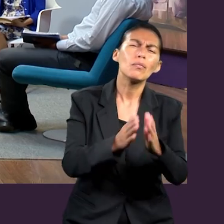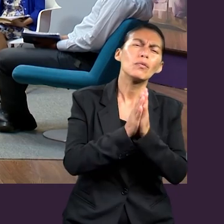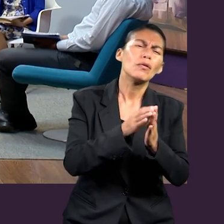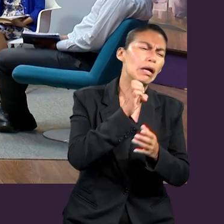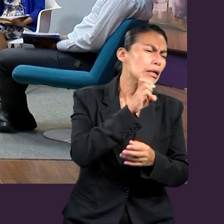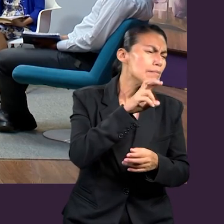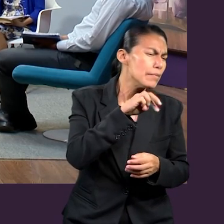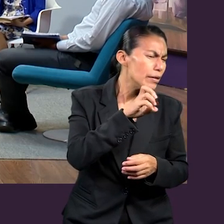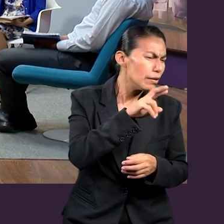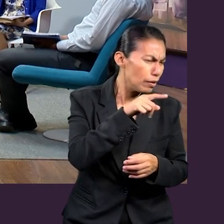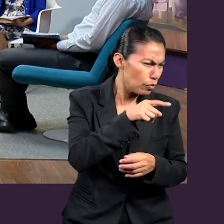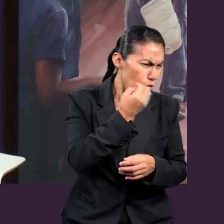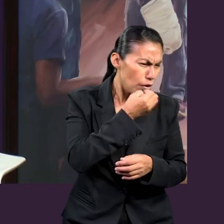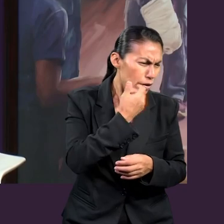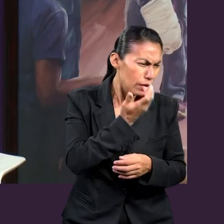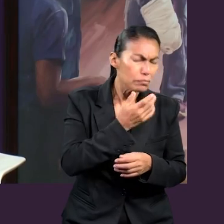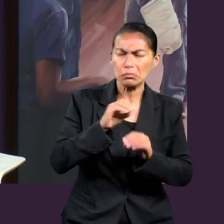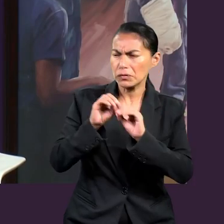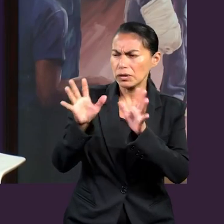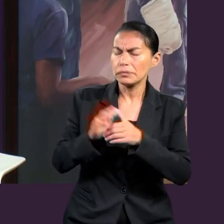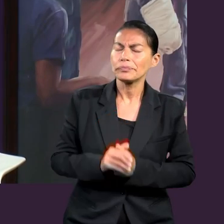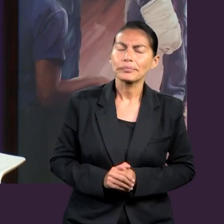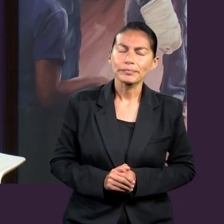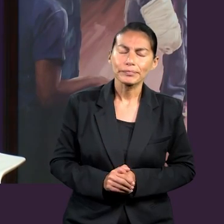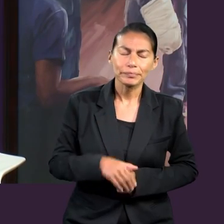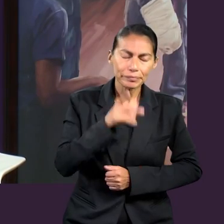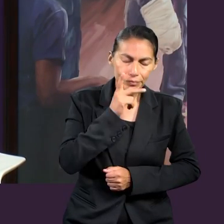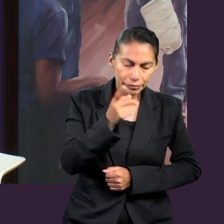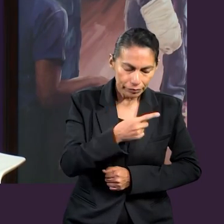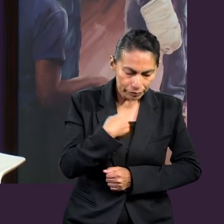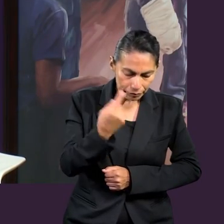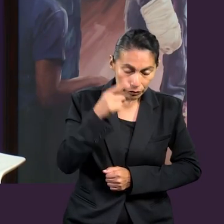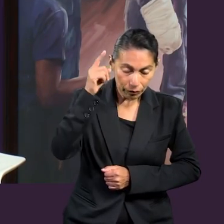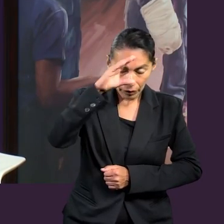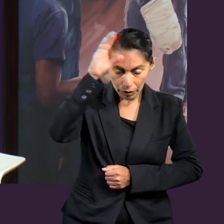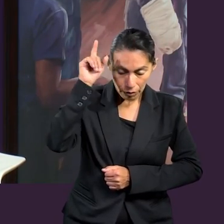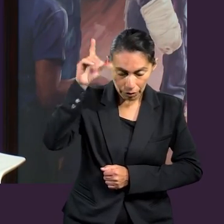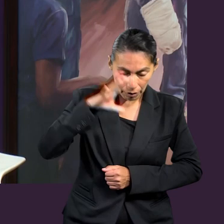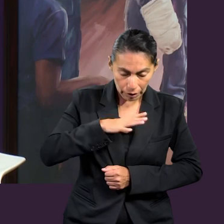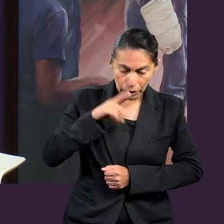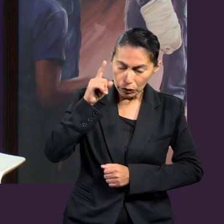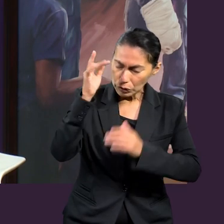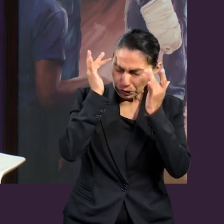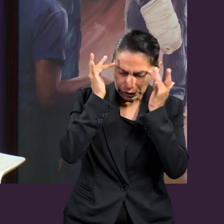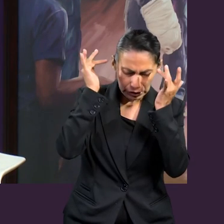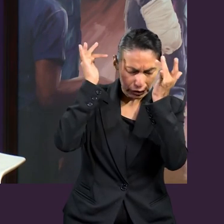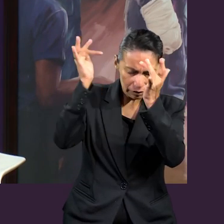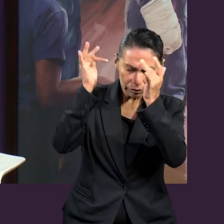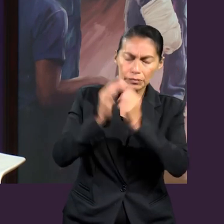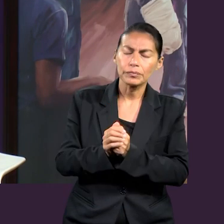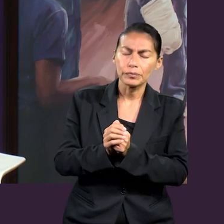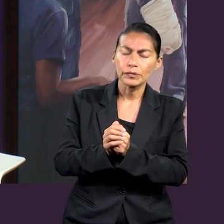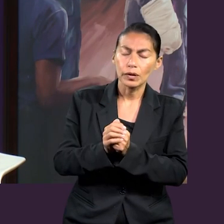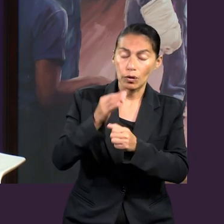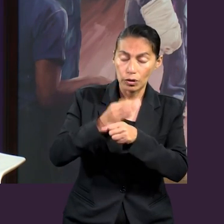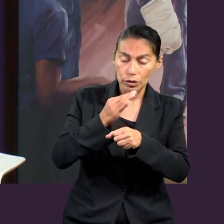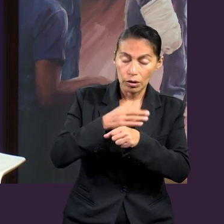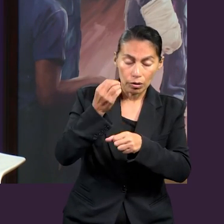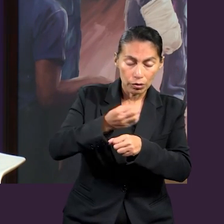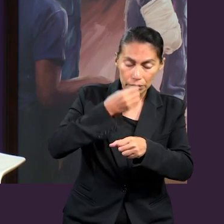oración. Claro, pastor, oremos. Padre nuestro que estás en los cielos, santificado sea tu nombre. Gracias, porque nos das la oportunidad